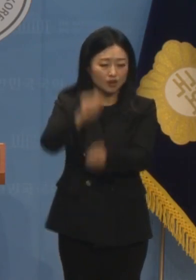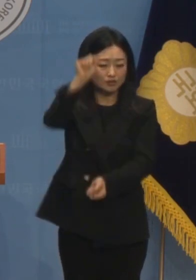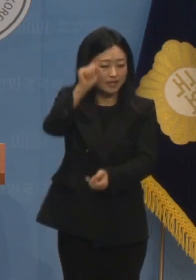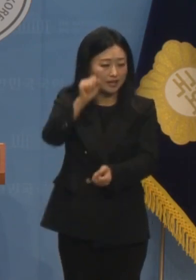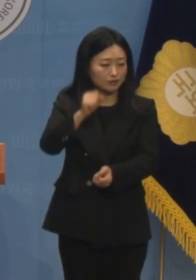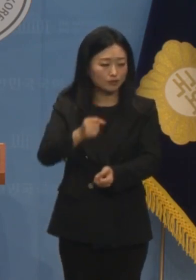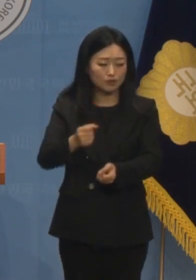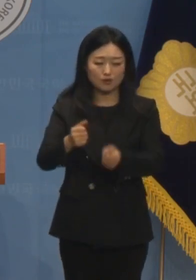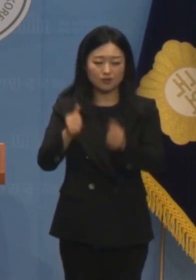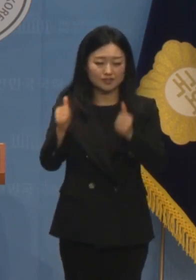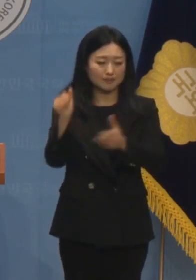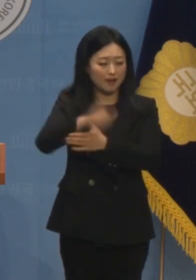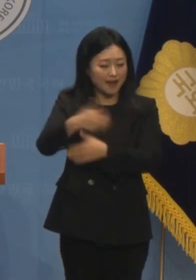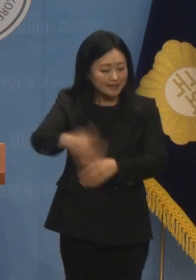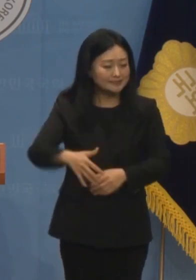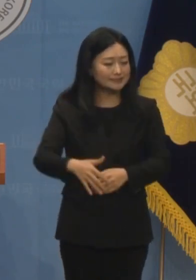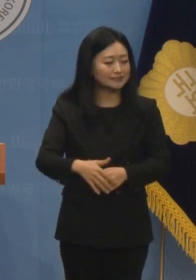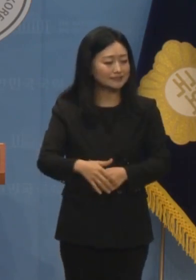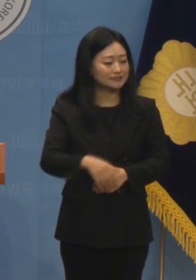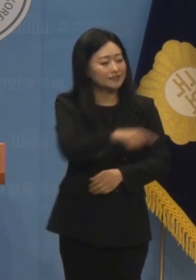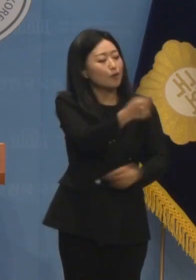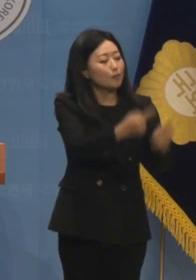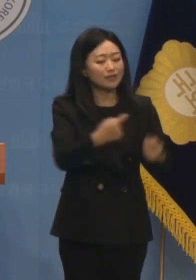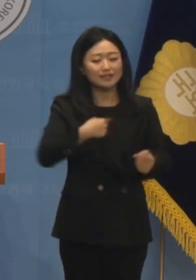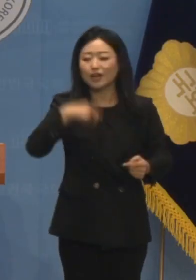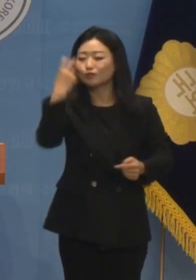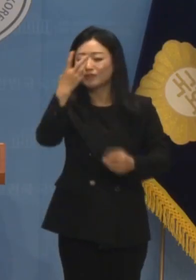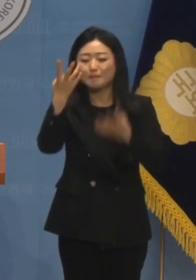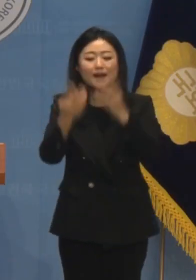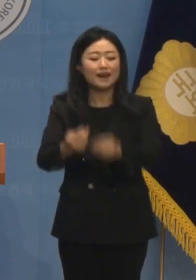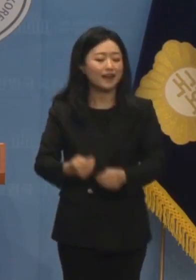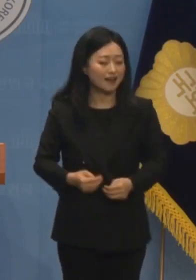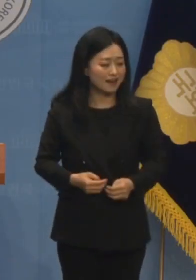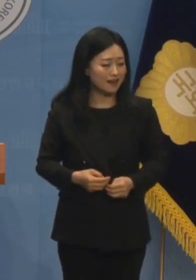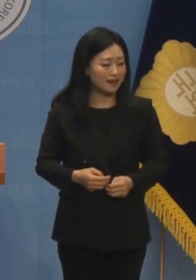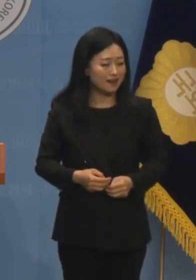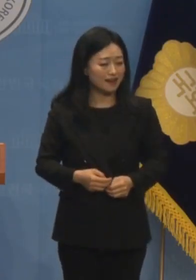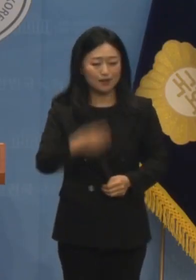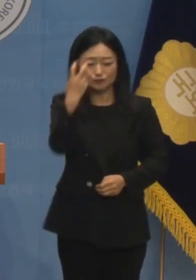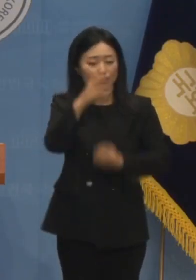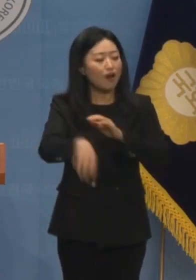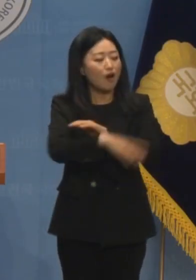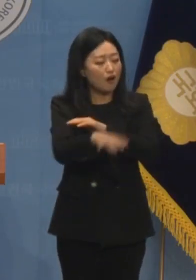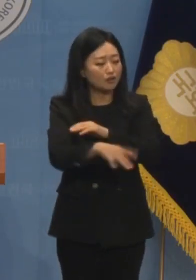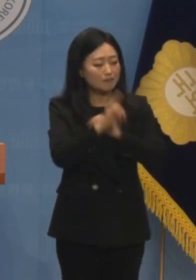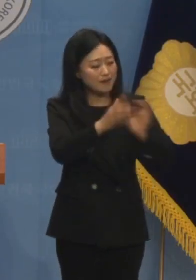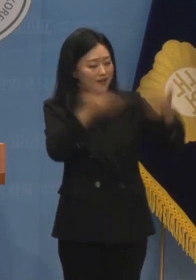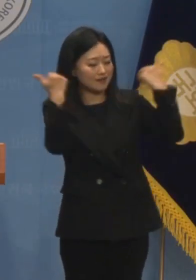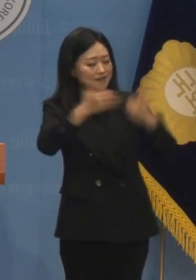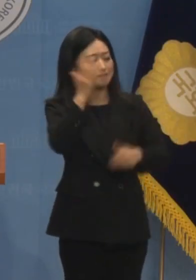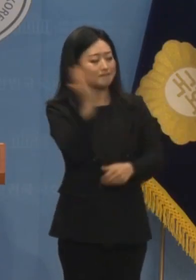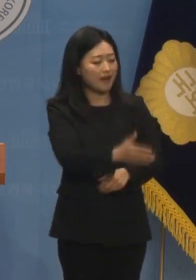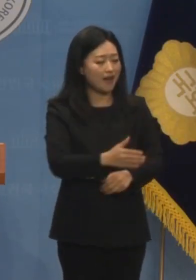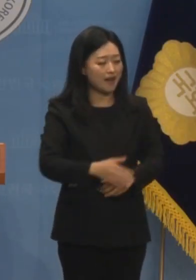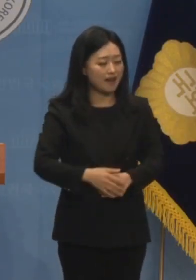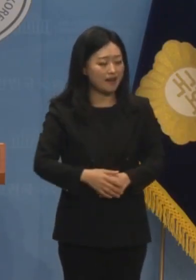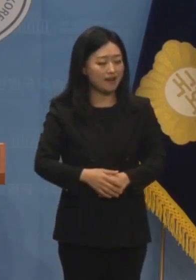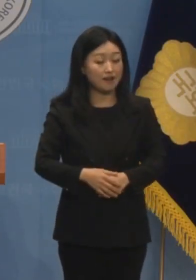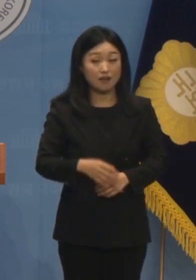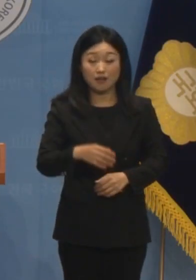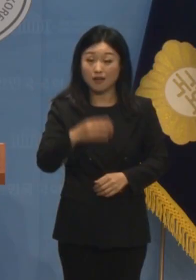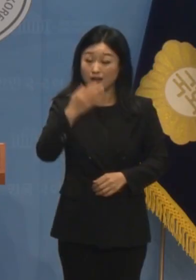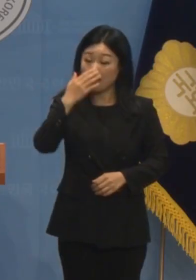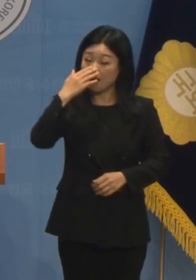의원님보다는 제가 수사를 많이 했을 것이니 그렇게 부실수사라고 함부로 말하지 말라고 대답했습니다.